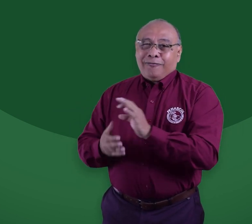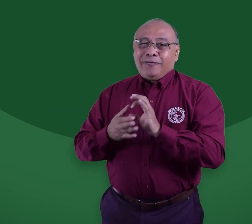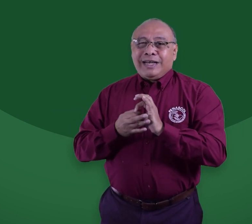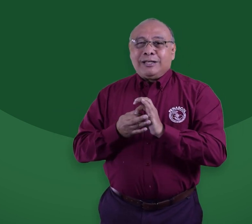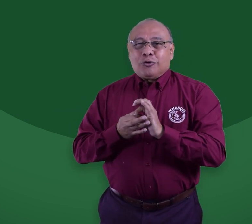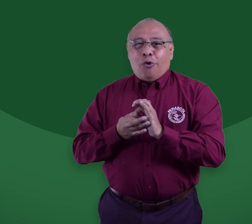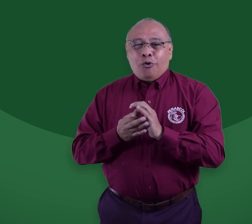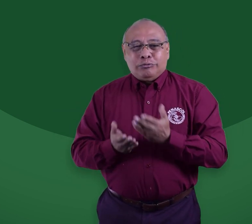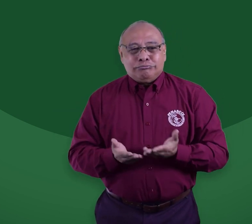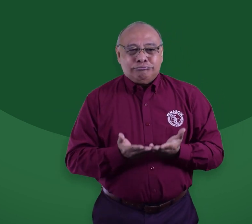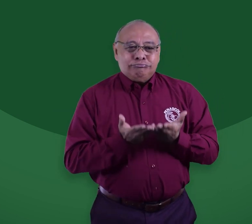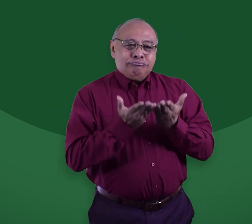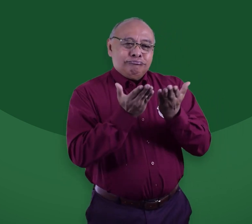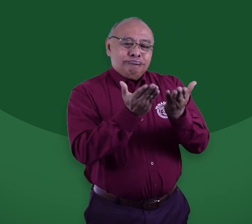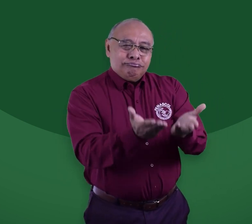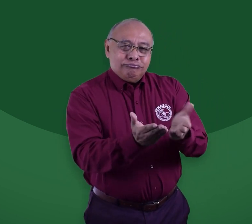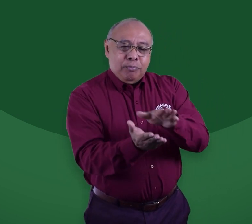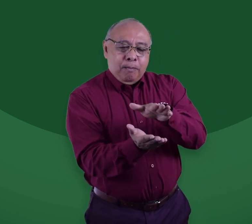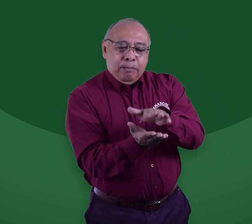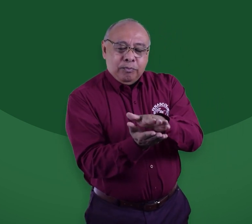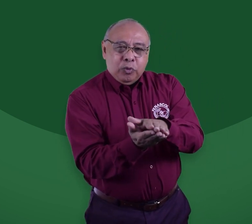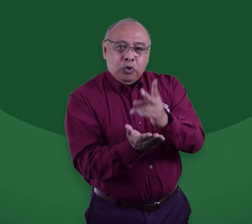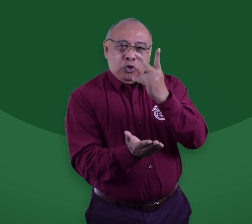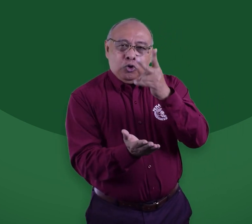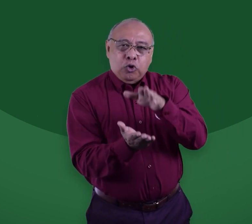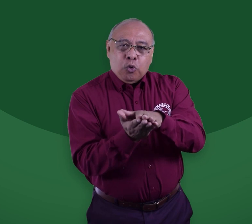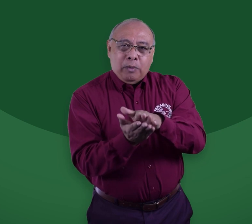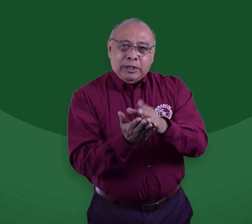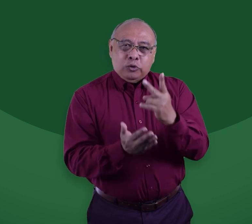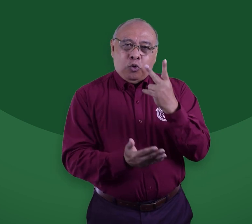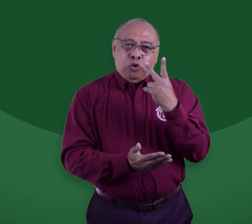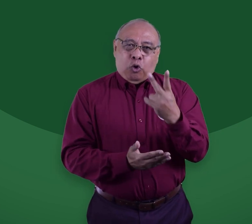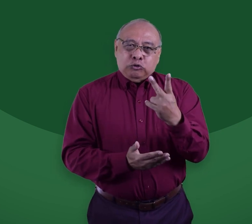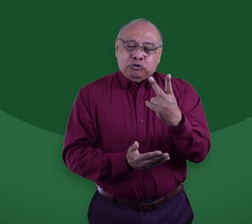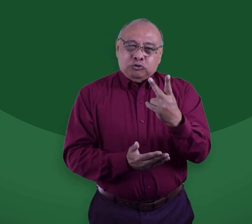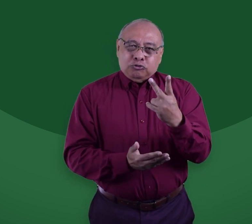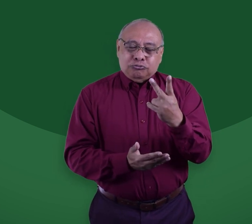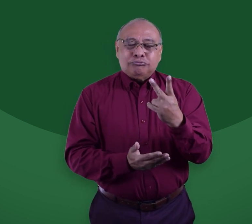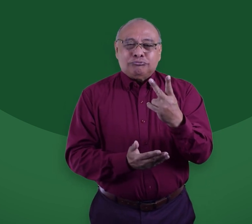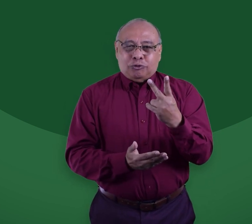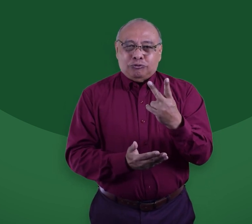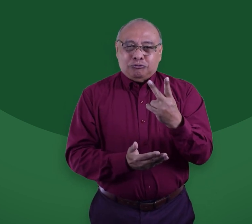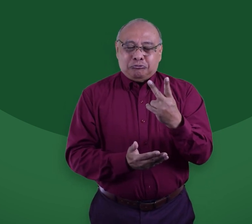Fenascol tiene como argumento dos documentos. Miremos.